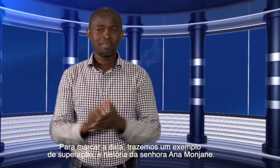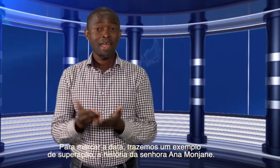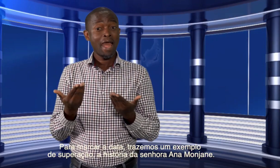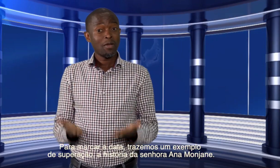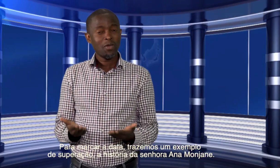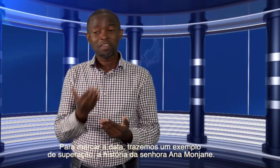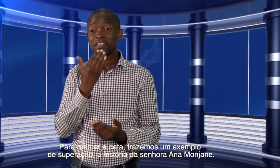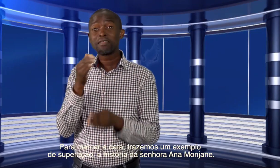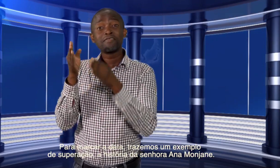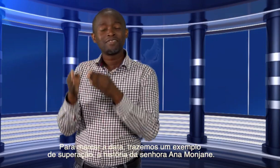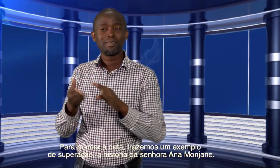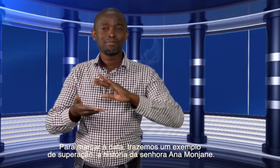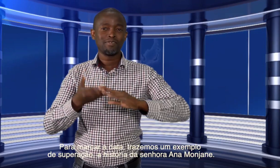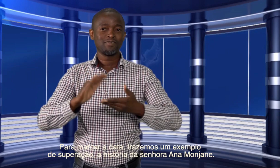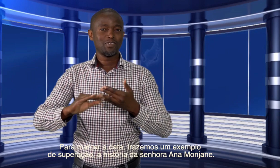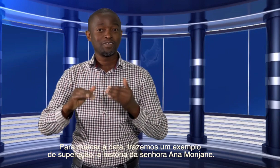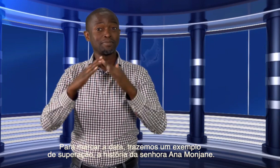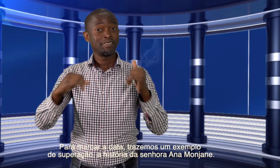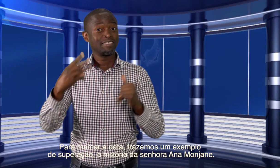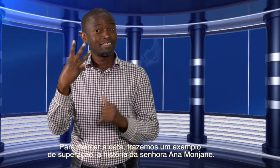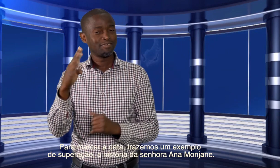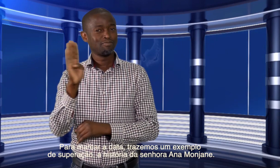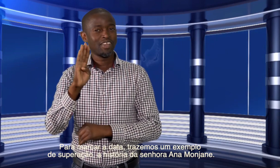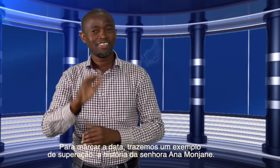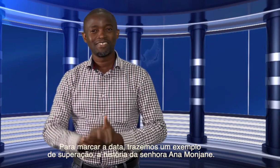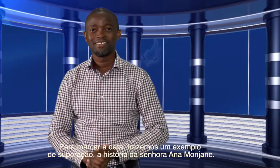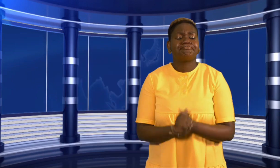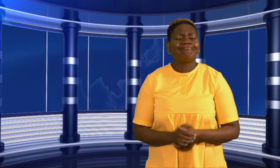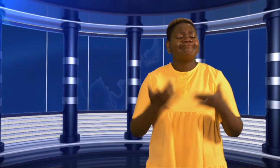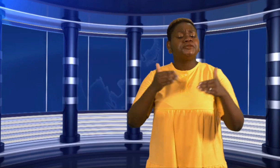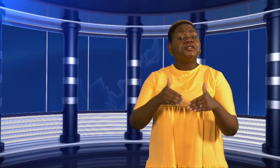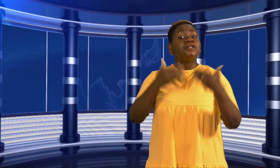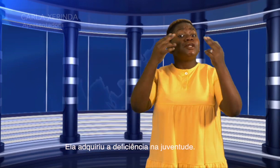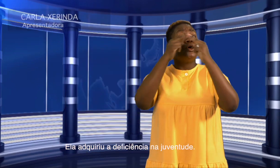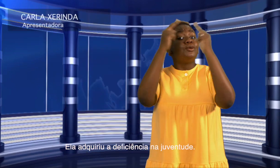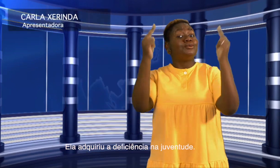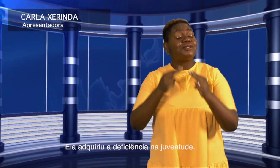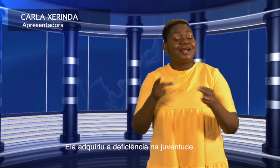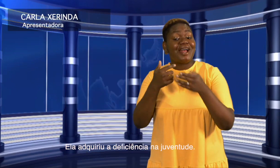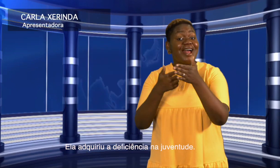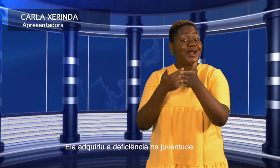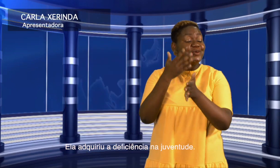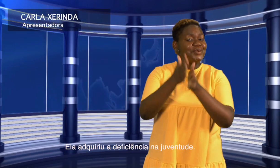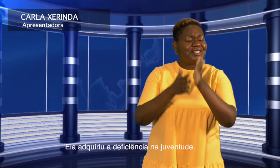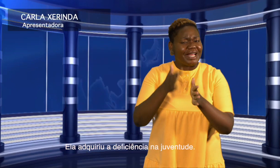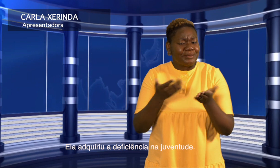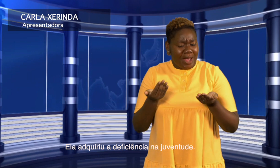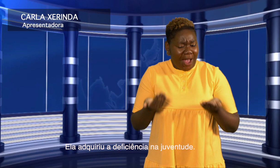um exemplo de superação, a história da senhora Ana Monjane. Ela adquiriu a deficiência na